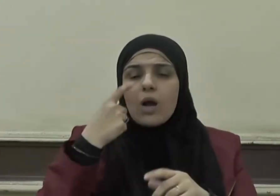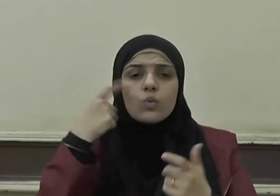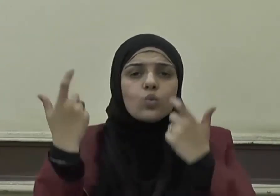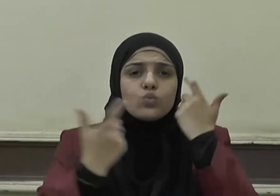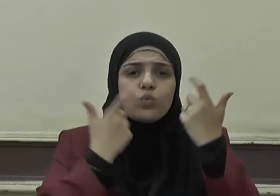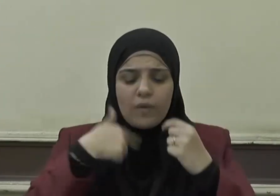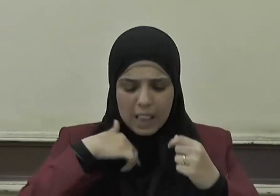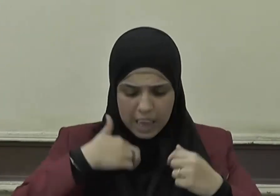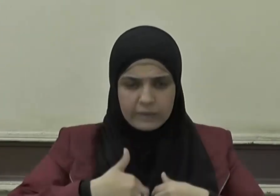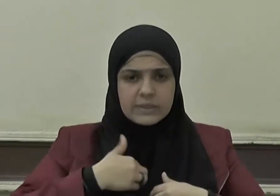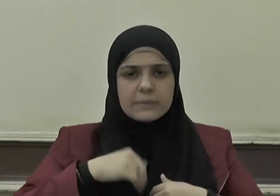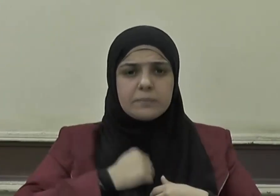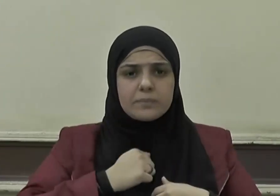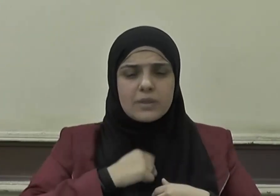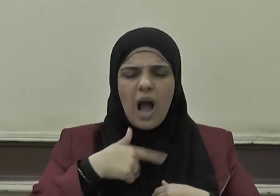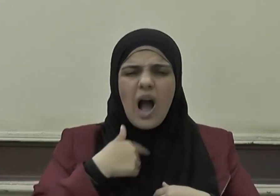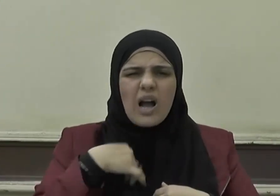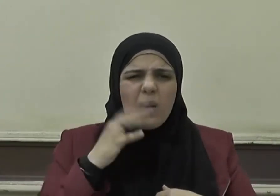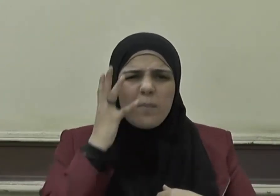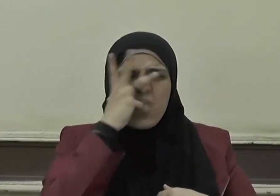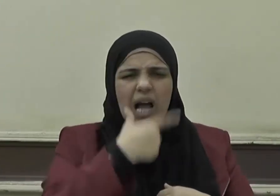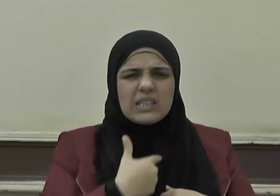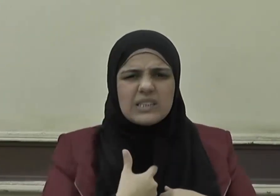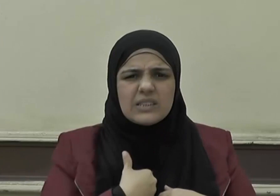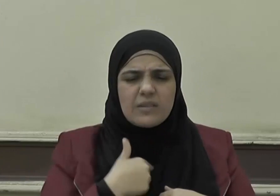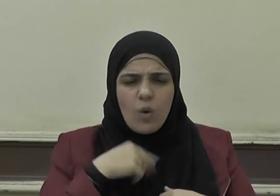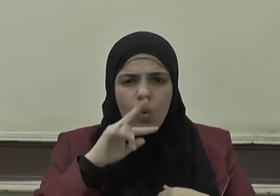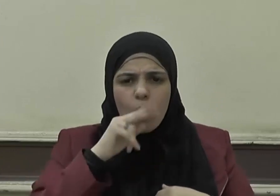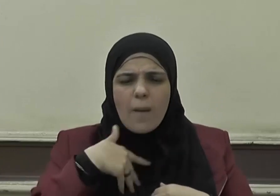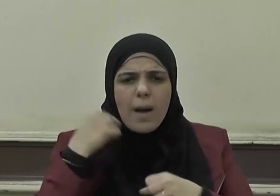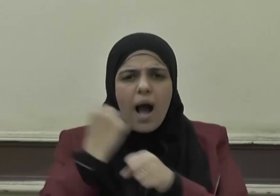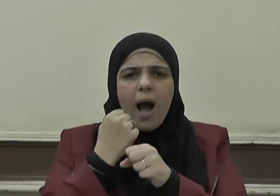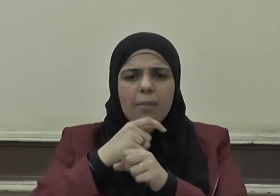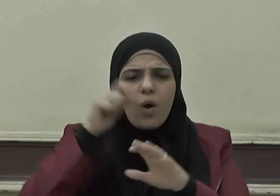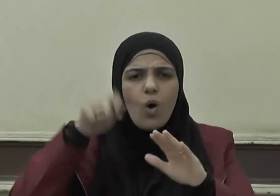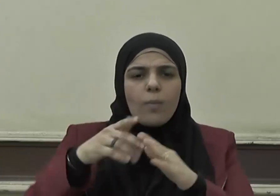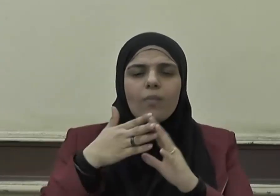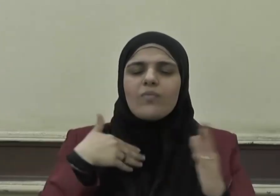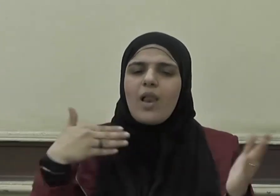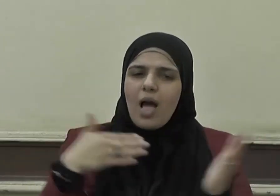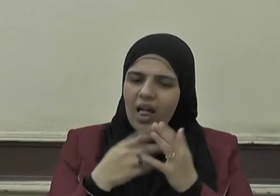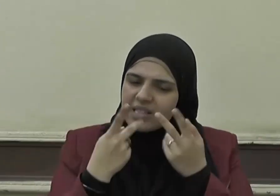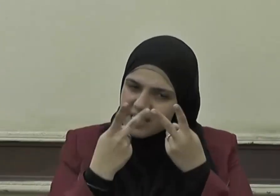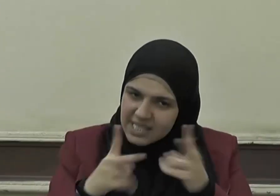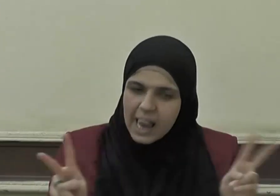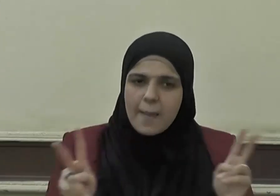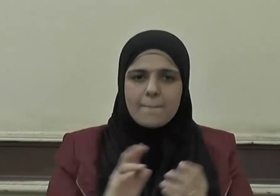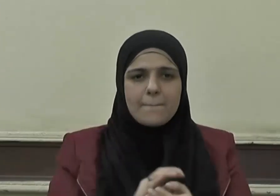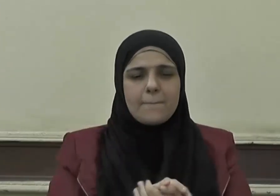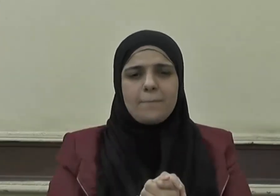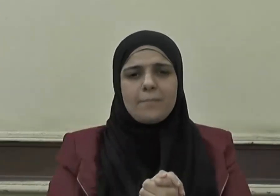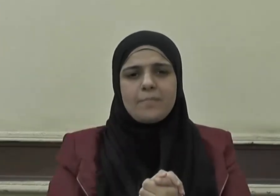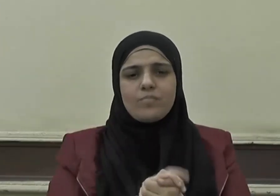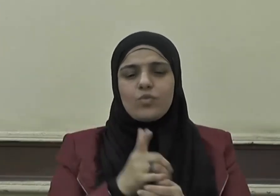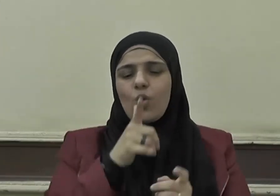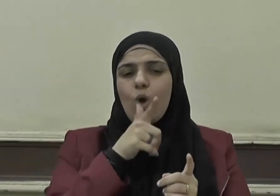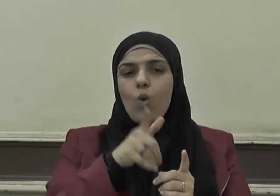في أنفسهم حرجا مما قضيت ويسلموا تسليما ويقول